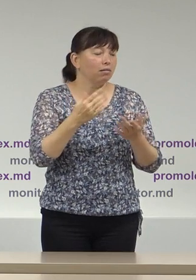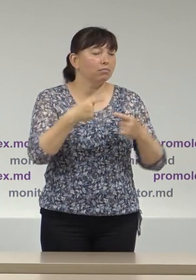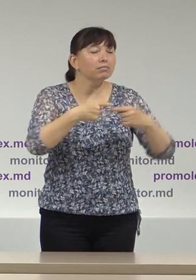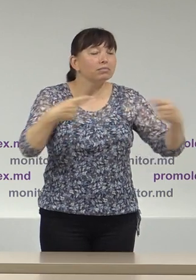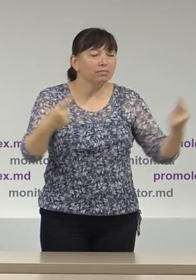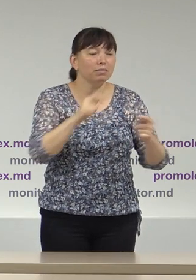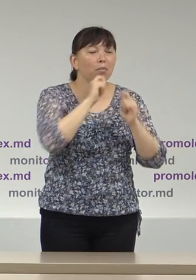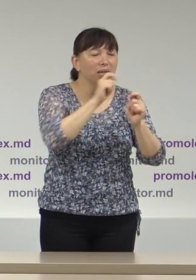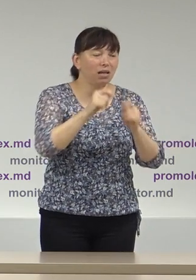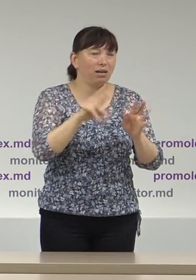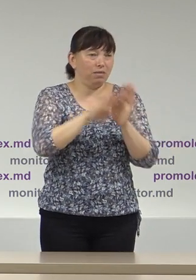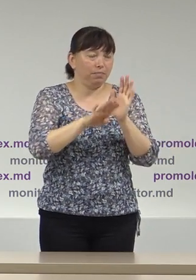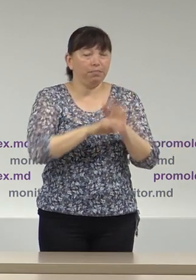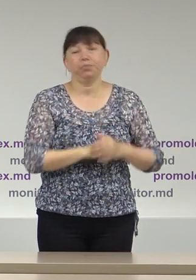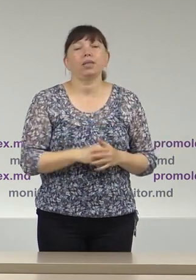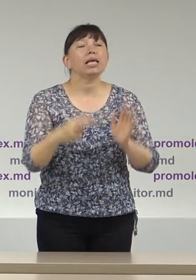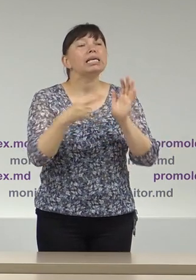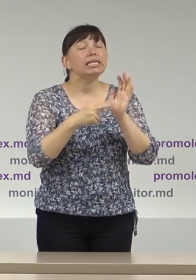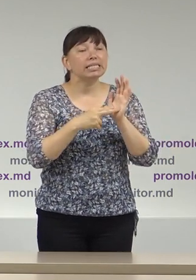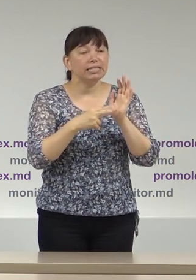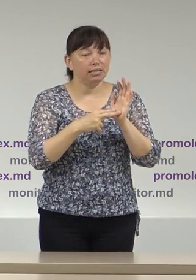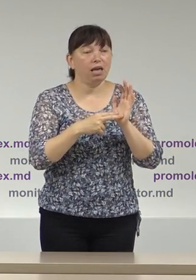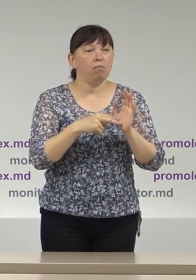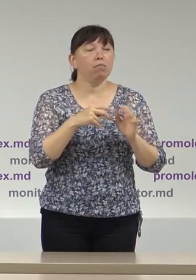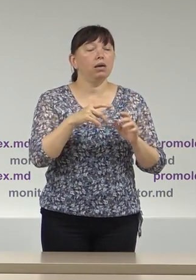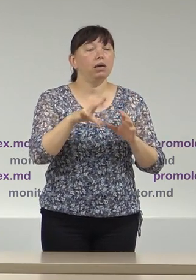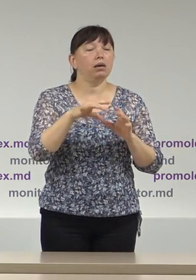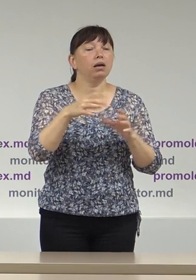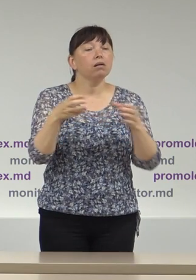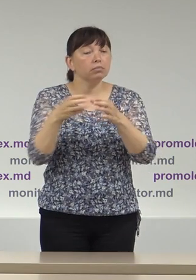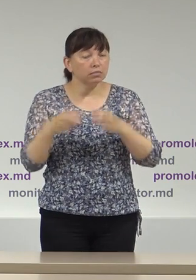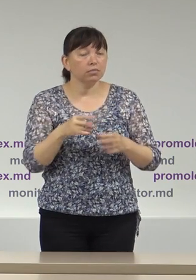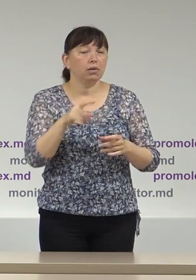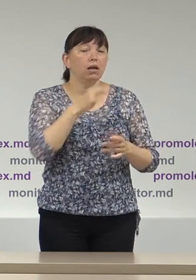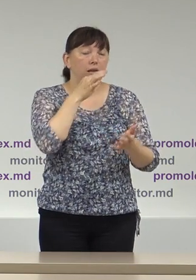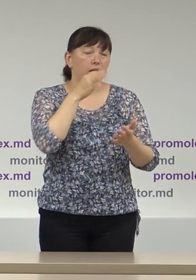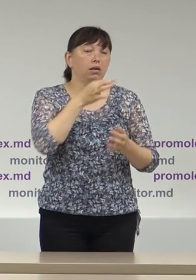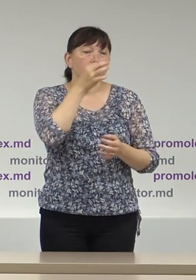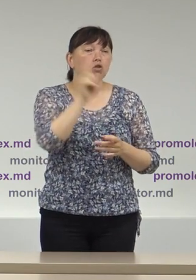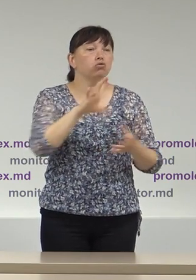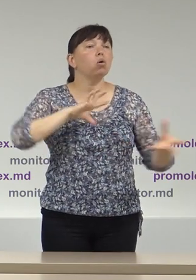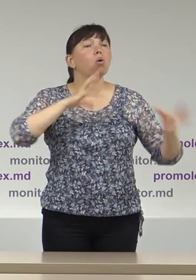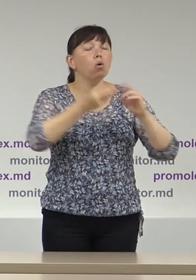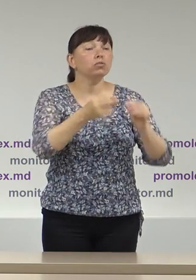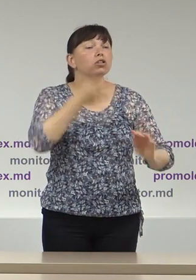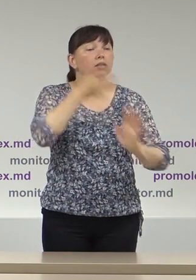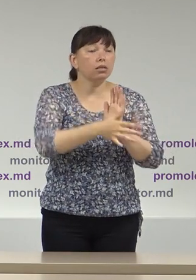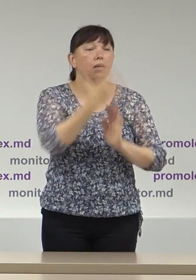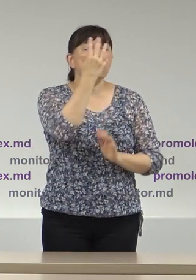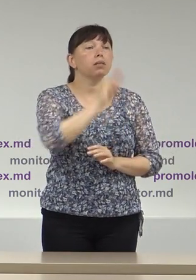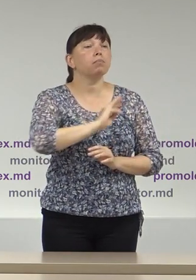șapte concurenți electorali au indicat cheltuieli financiare totale în sumă de 5